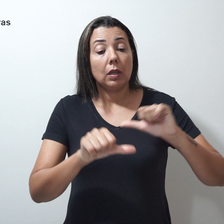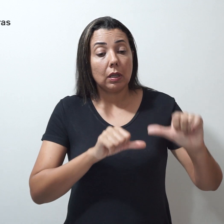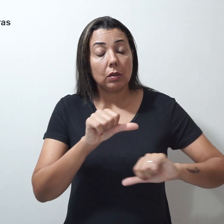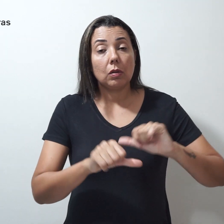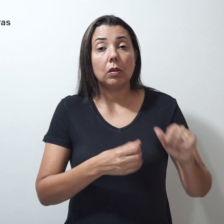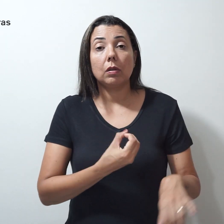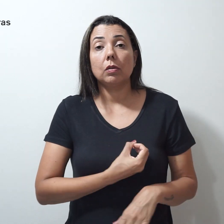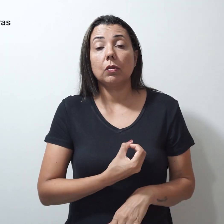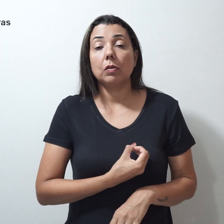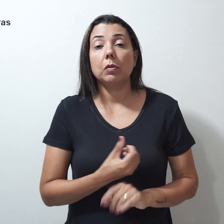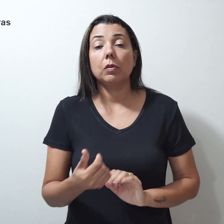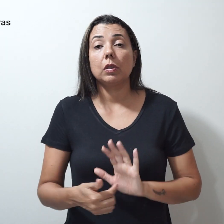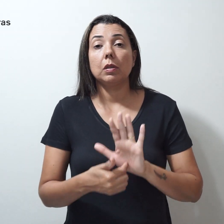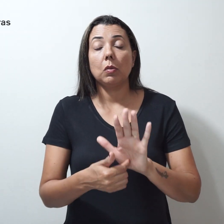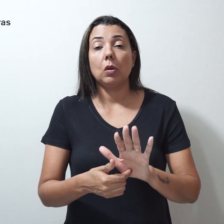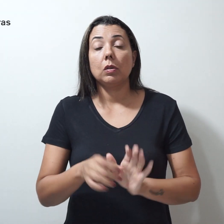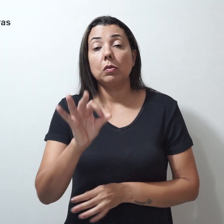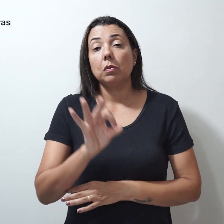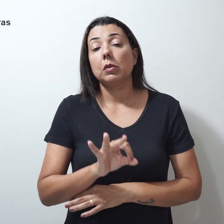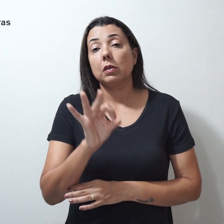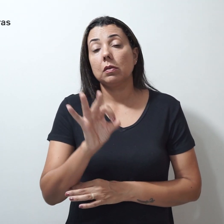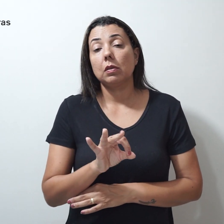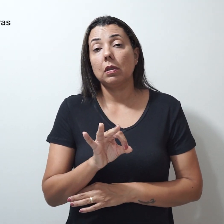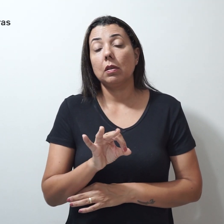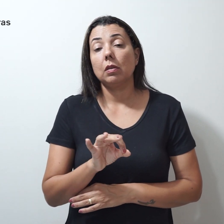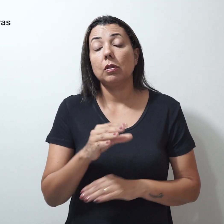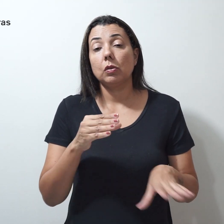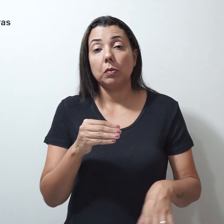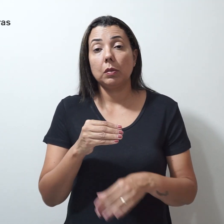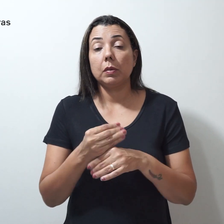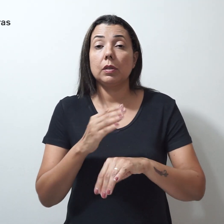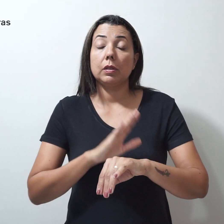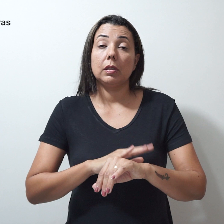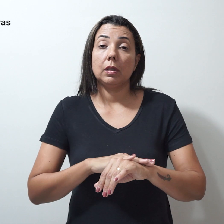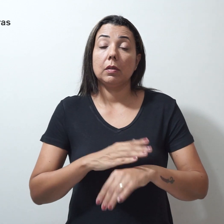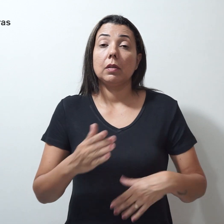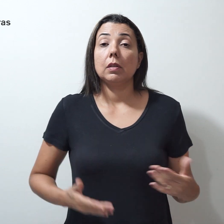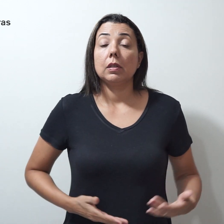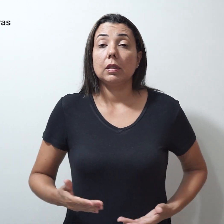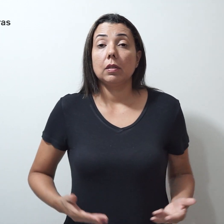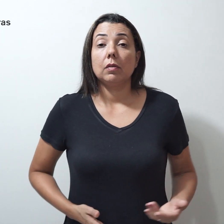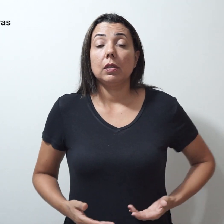número que indica o percentual do adicional de tempo de serviço na coluna